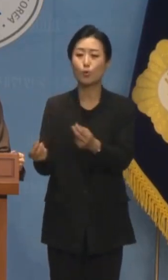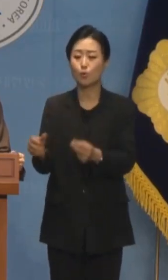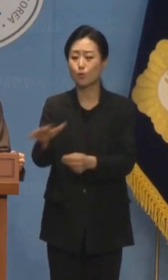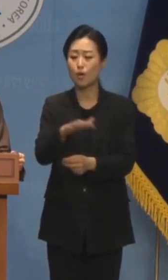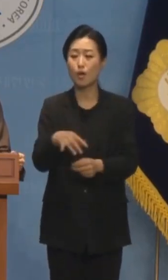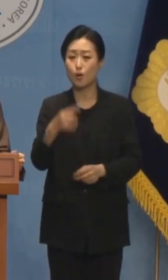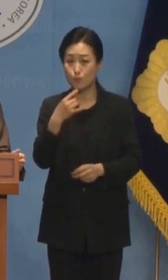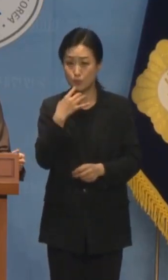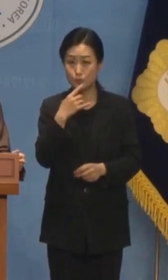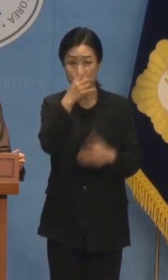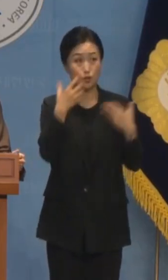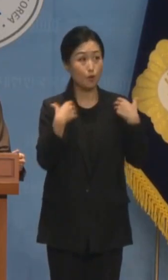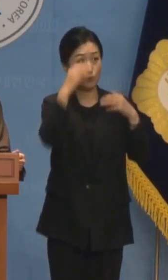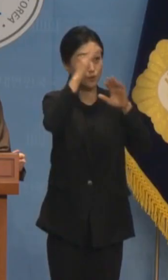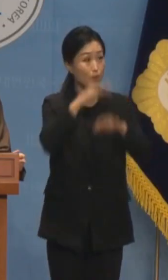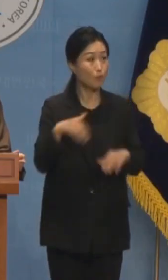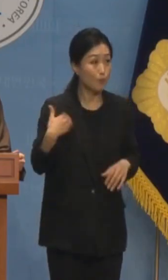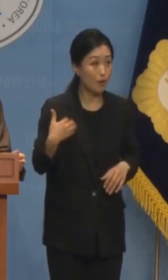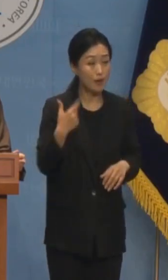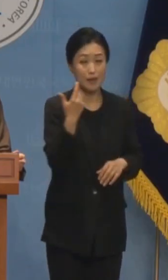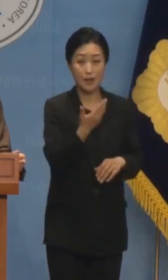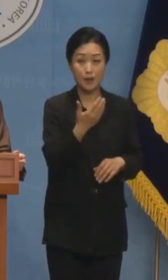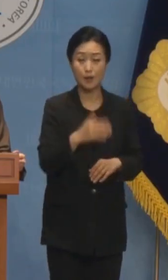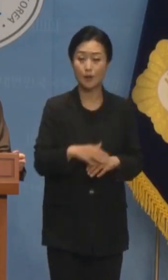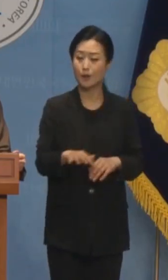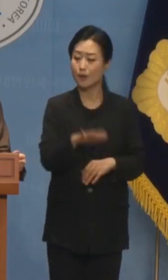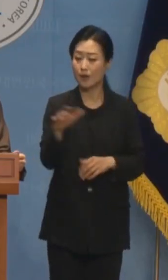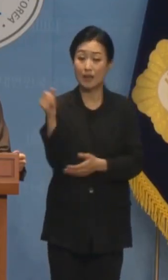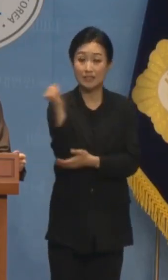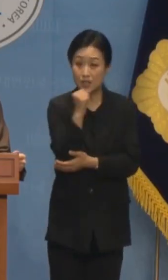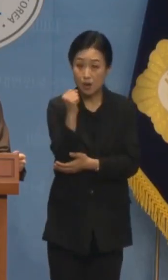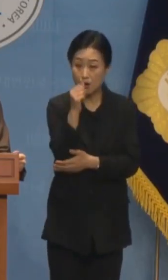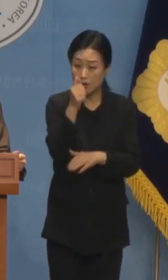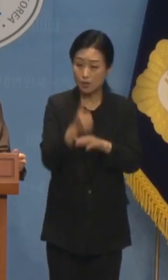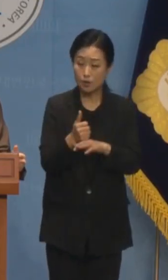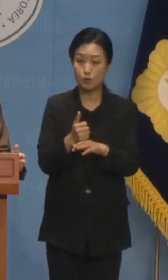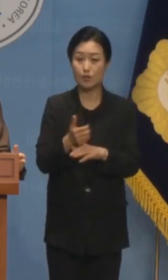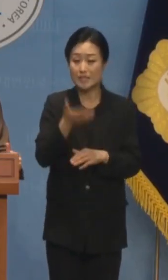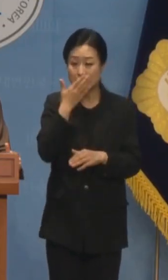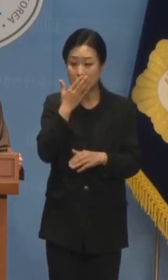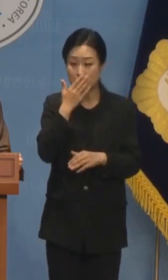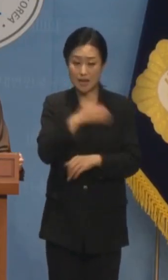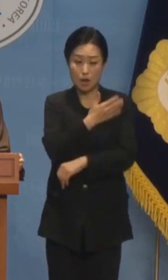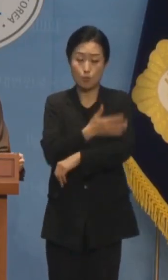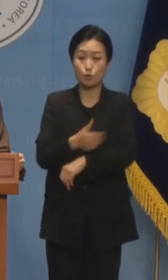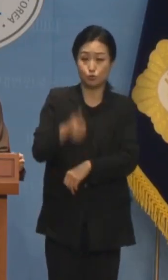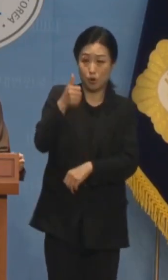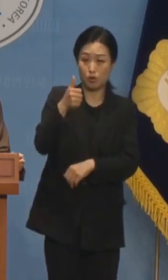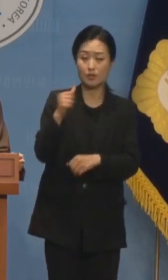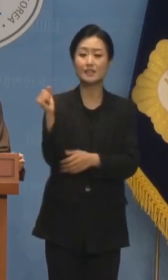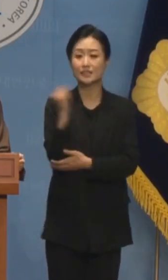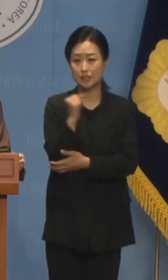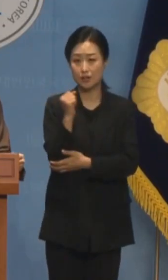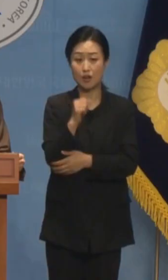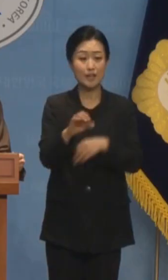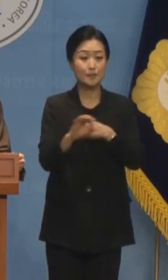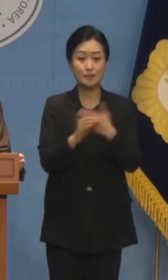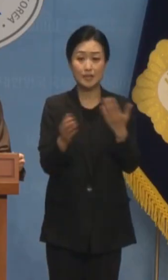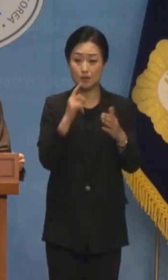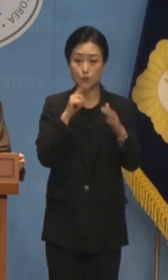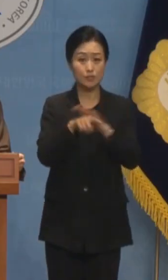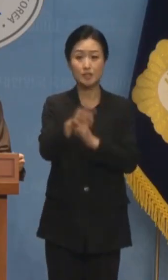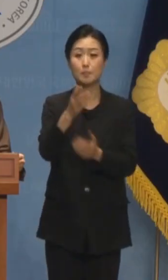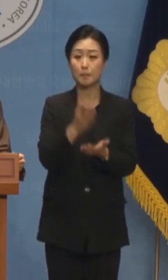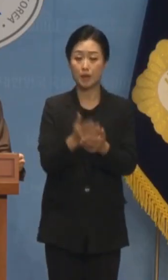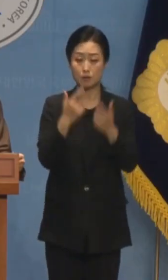여당은 들리지 않습니까? 농업이 흔들리면 식량주권도 흔들립니다 지금 필요한 건 땜질식 처방이 아닌